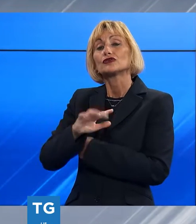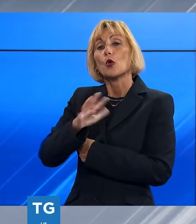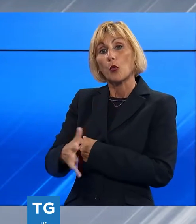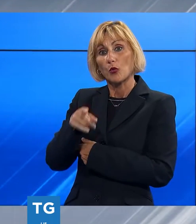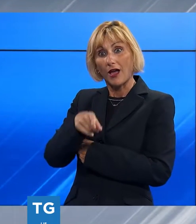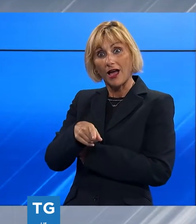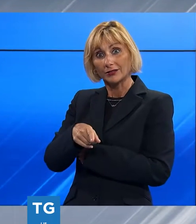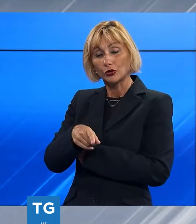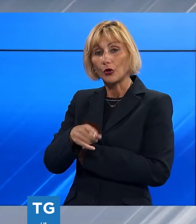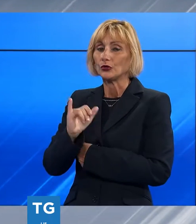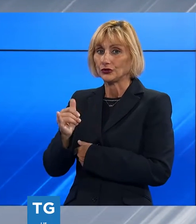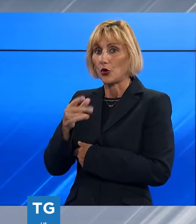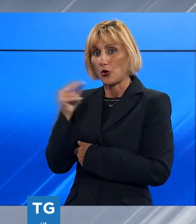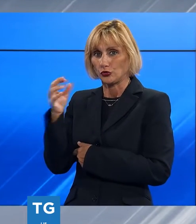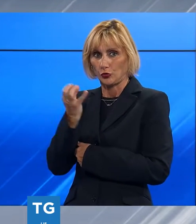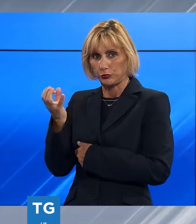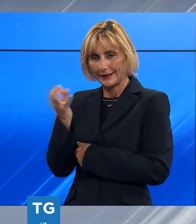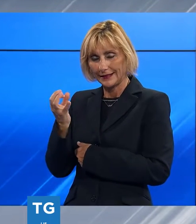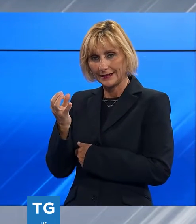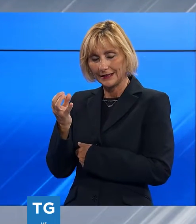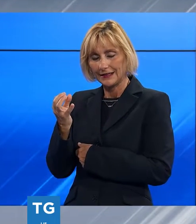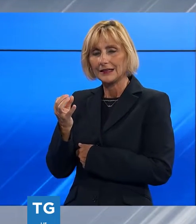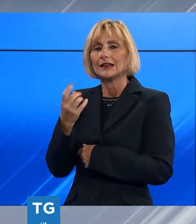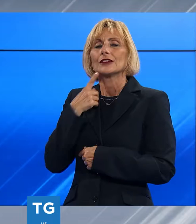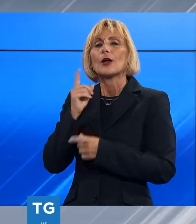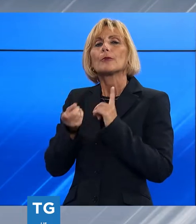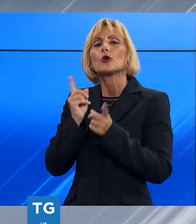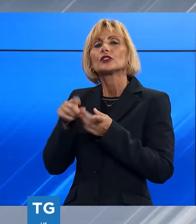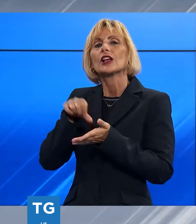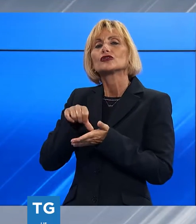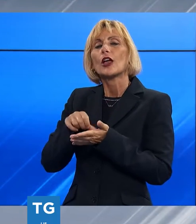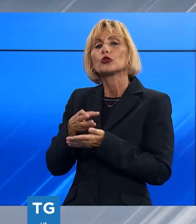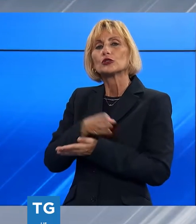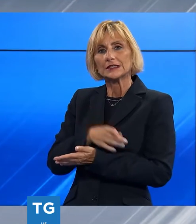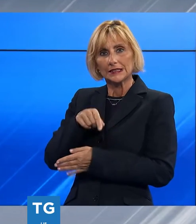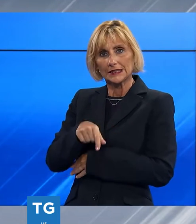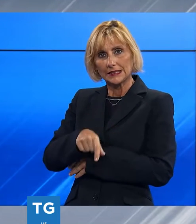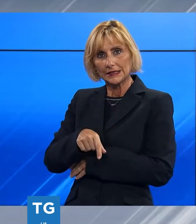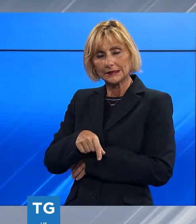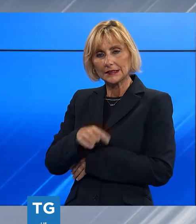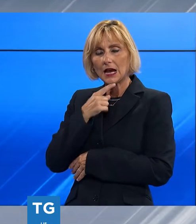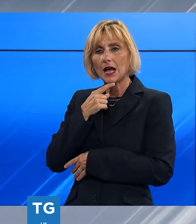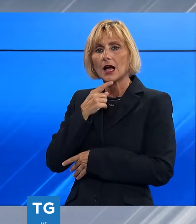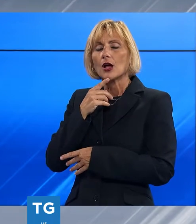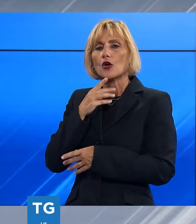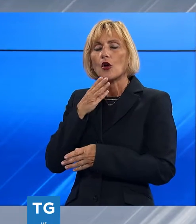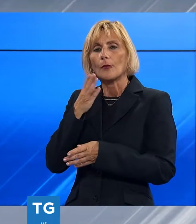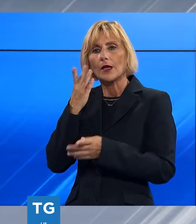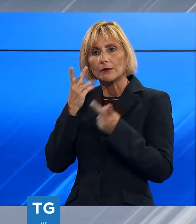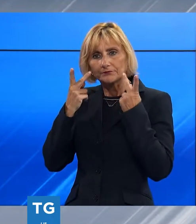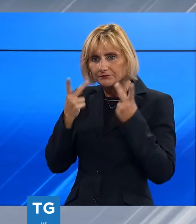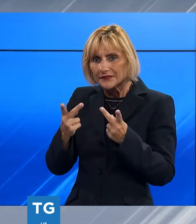bene. Quando la politica di centro-sinistra che è attenta alle fasce più deboli del paese